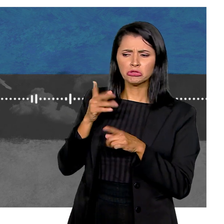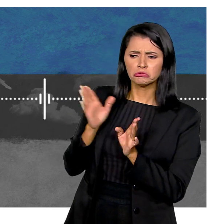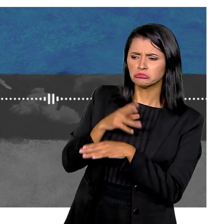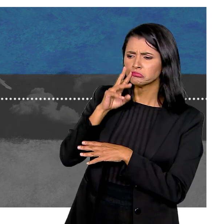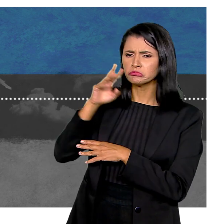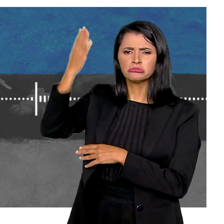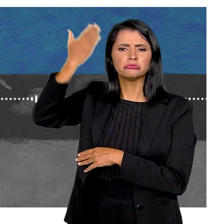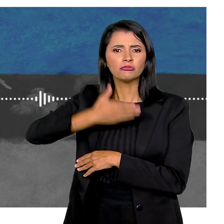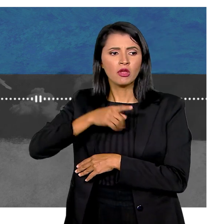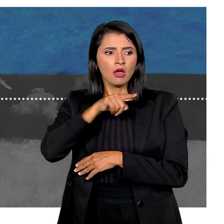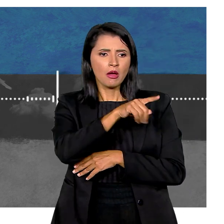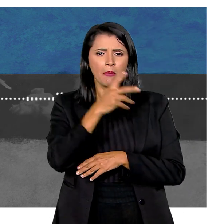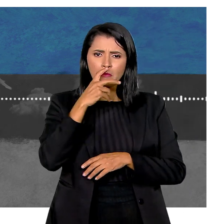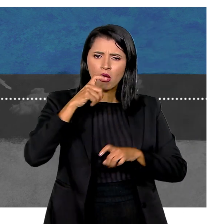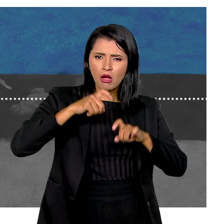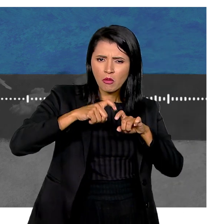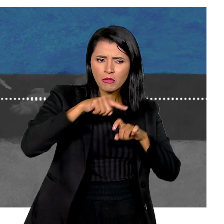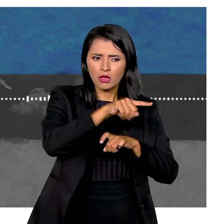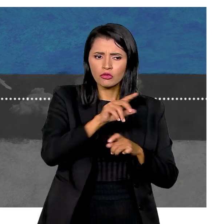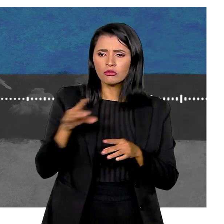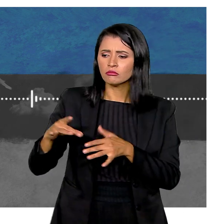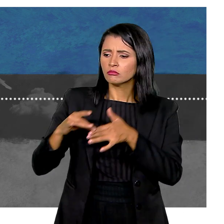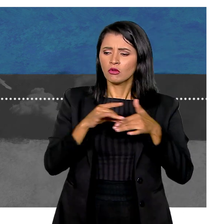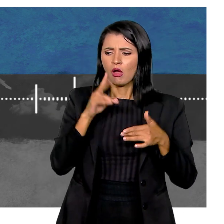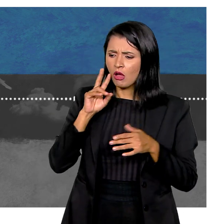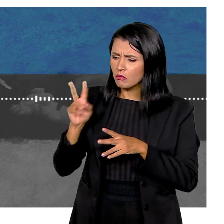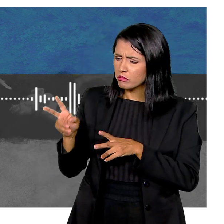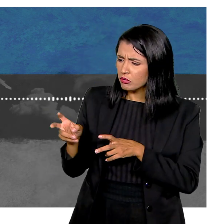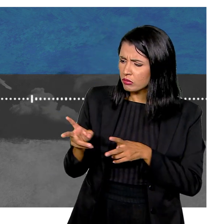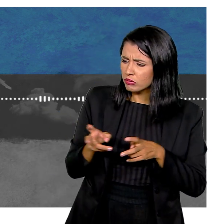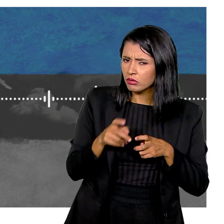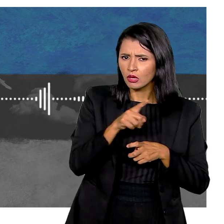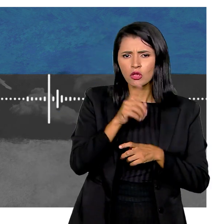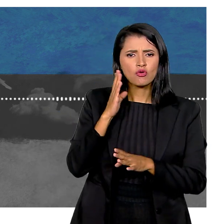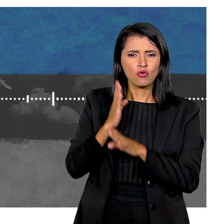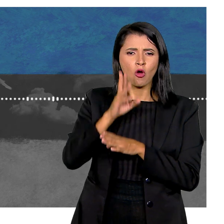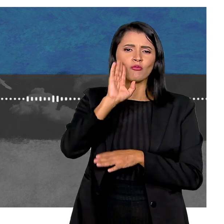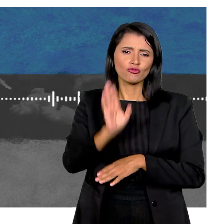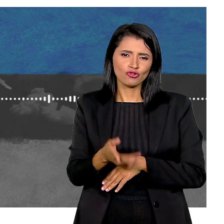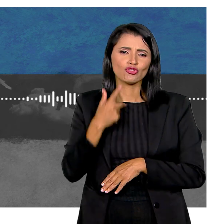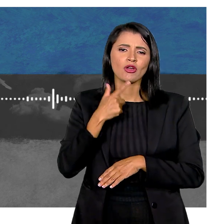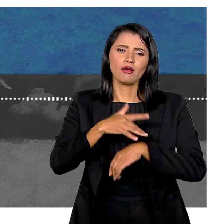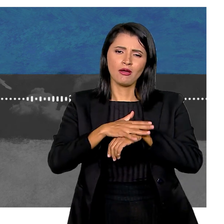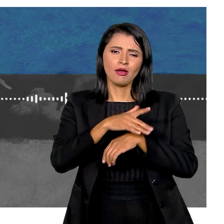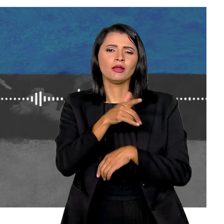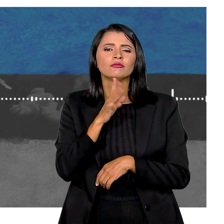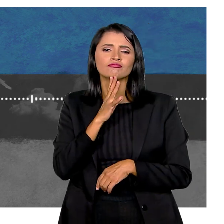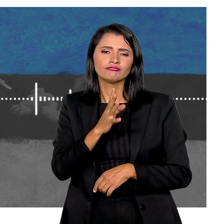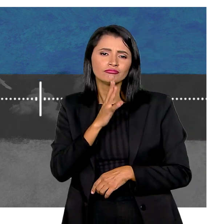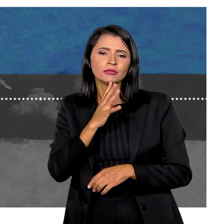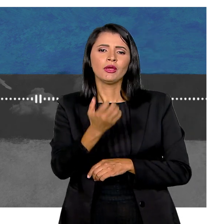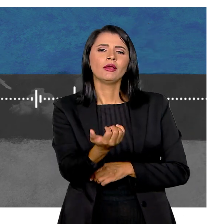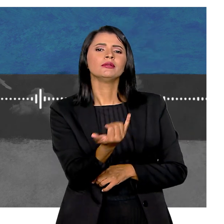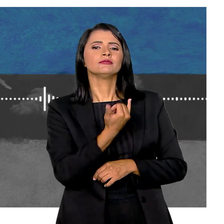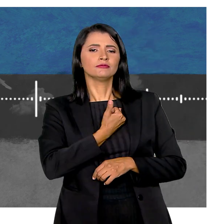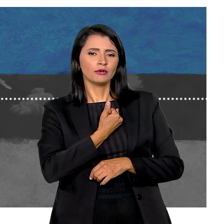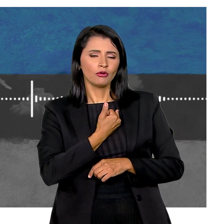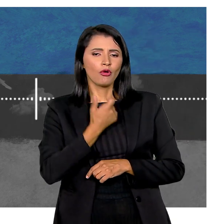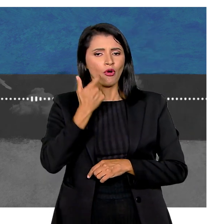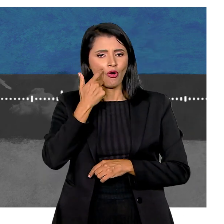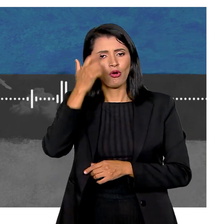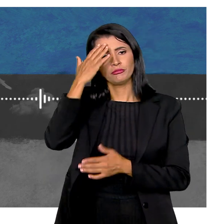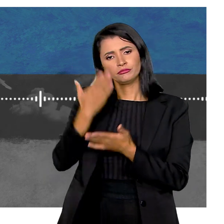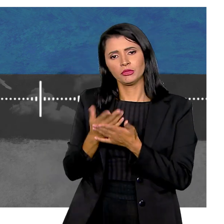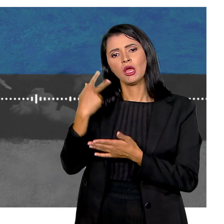despercebido Mas que esse pediatra que nós levamos Percebeu E como ele conhecia a mucotóliza queridosa Ele falou pra